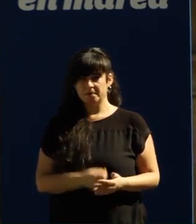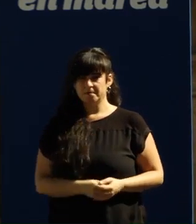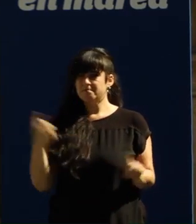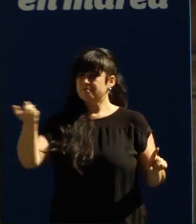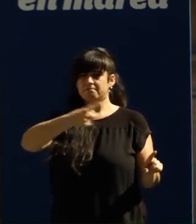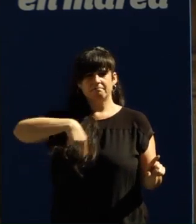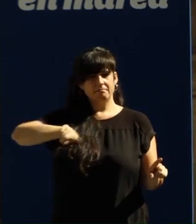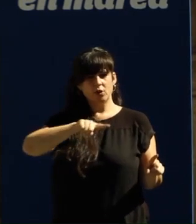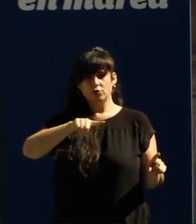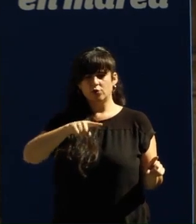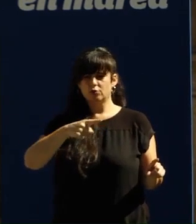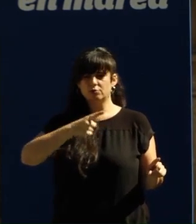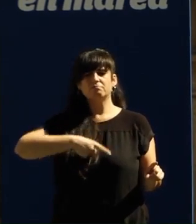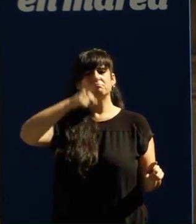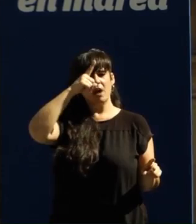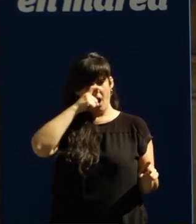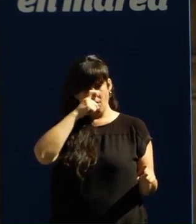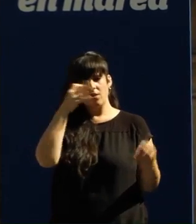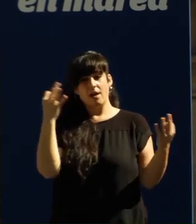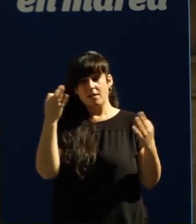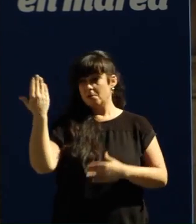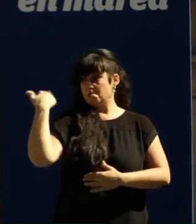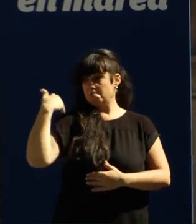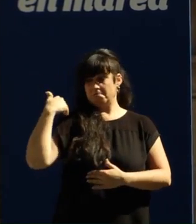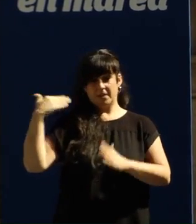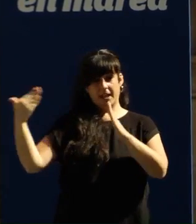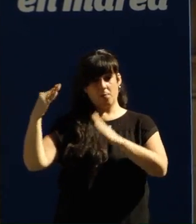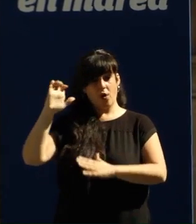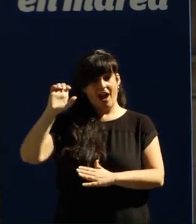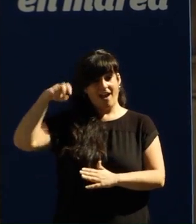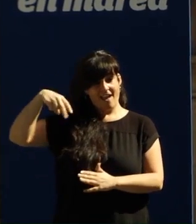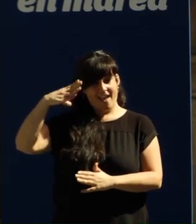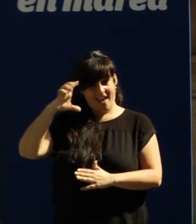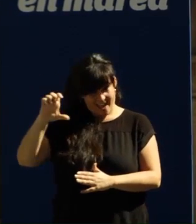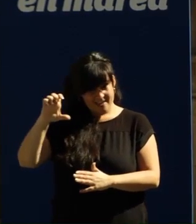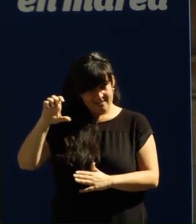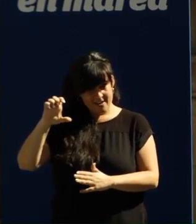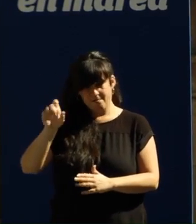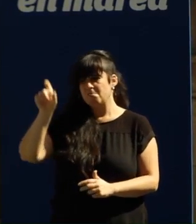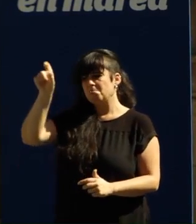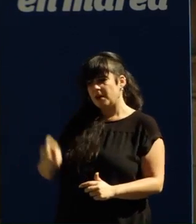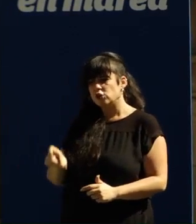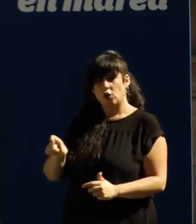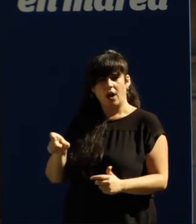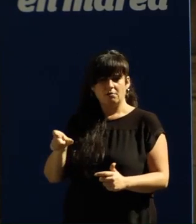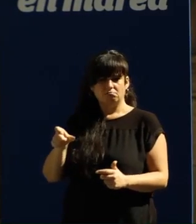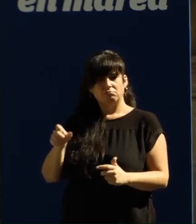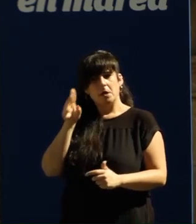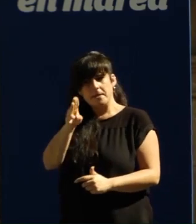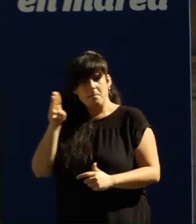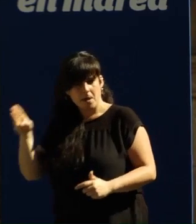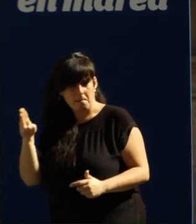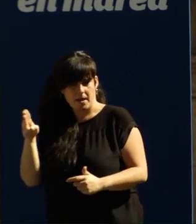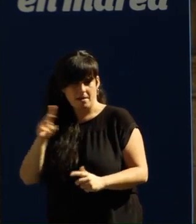Temos que recordar que no momento da privatización de ENCE Carlos del Álamo era Conselleiro de Medio Ambiente do Goberno da Asunta do Partido Popular e Isabel